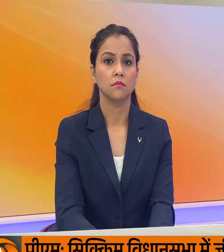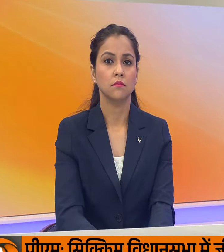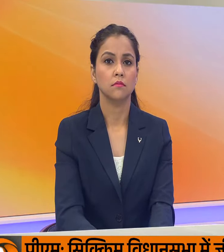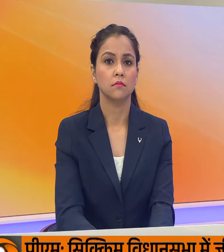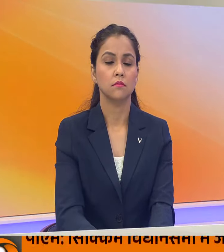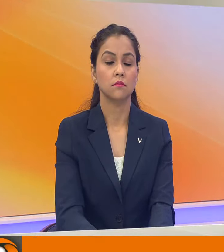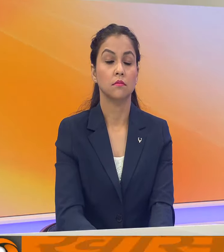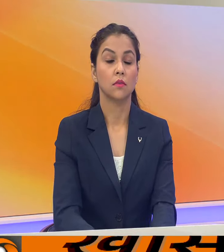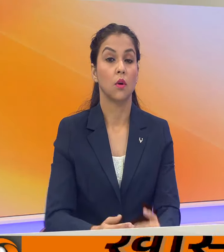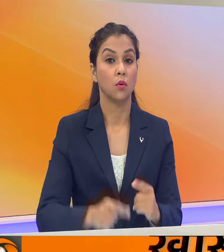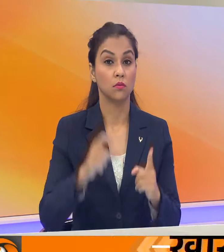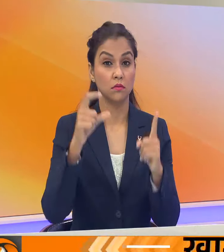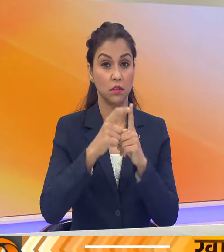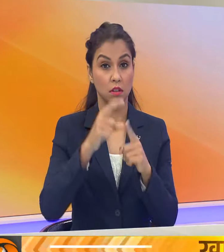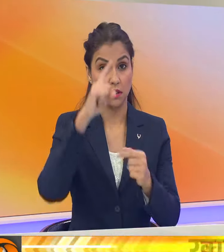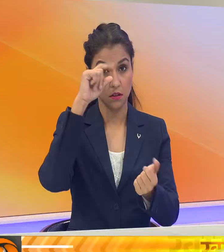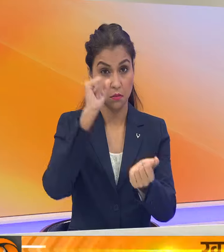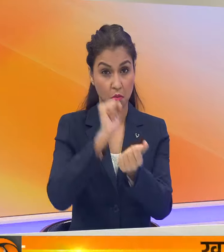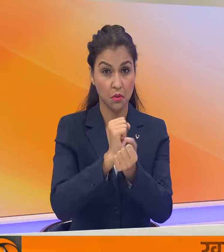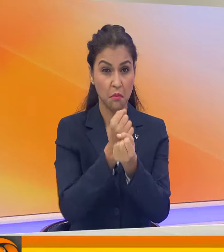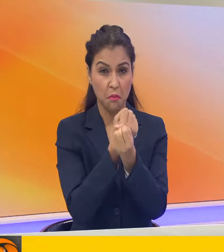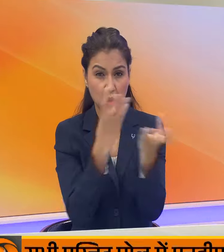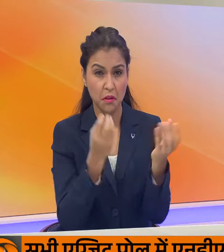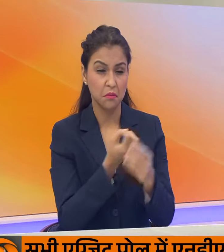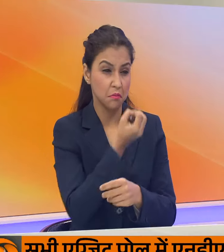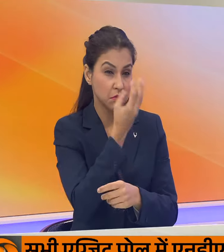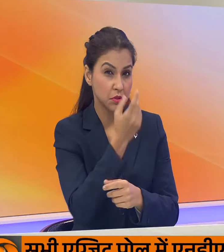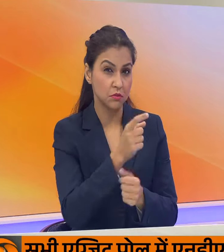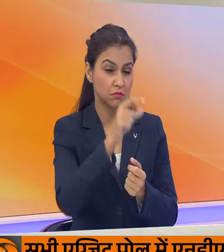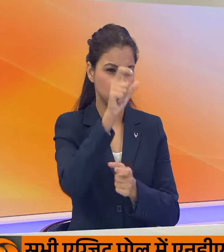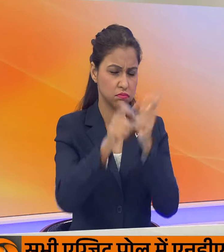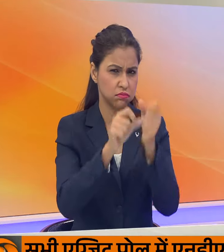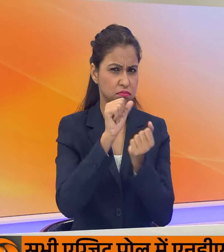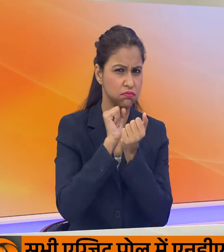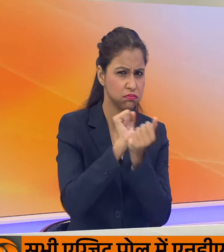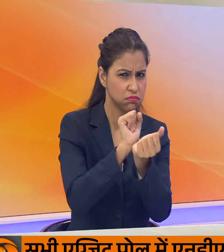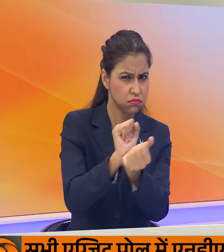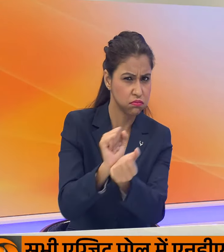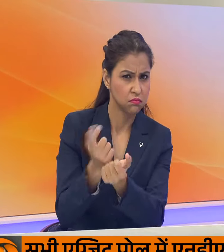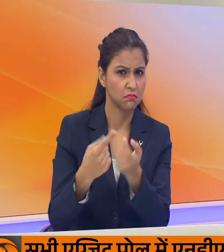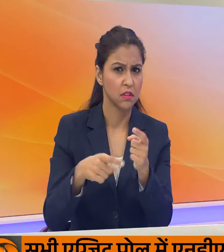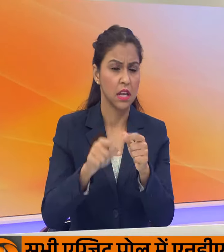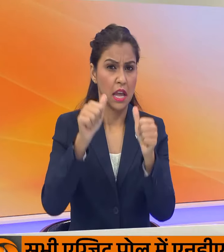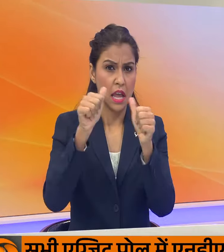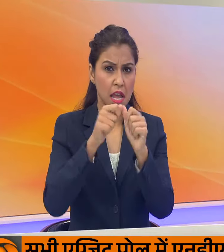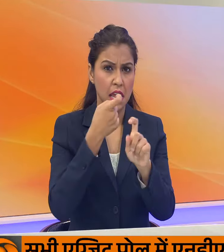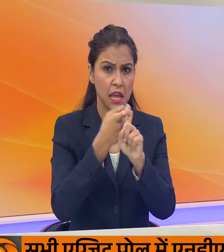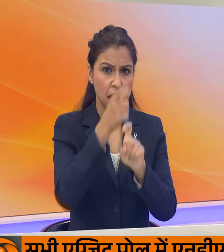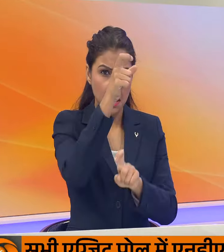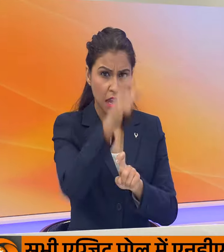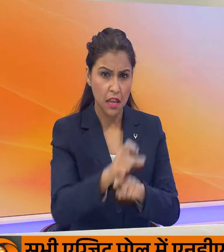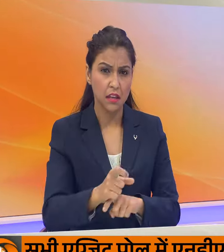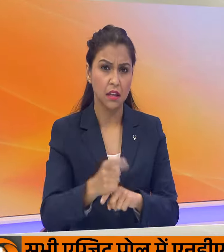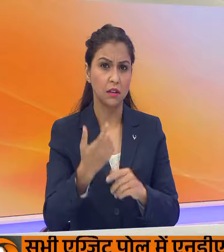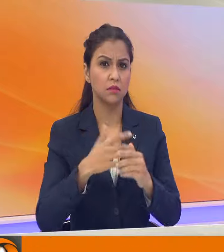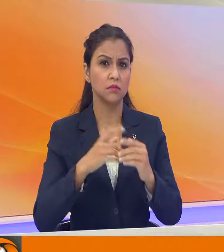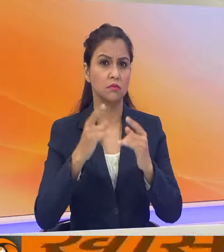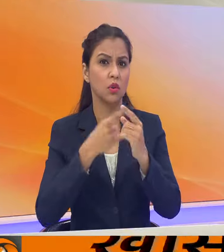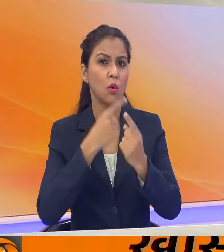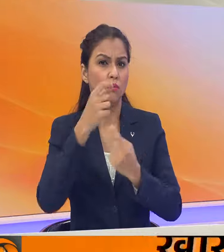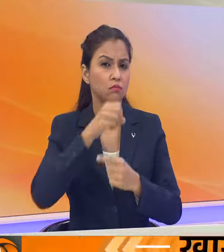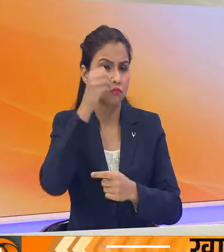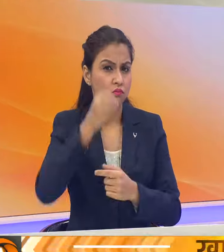और दिली पुलिस ने सैकडो भाचपा कारेकरताओं को गरफतार किया ये कारेकरता अर्विंद केजरिवाल के राजगार दौरे के खलाफ